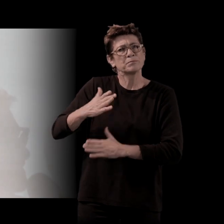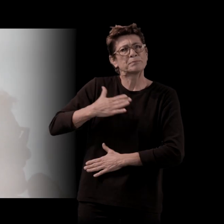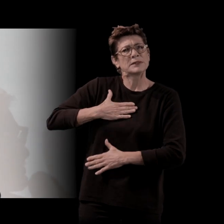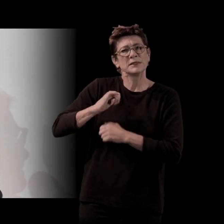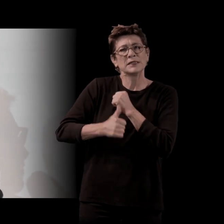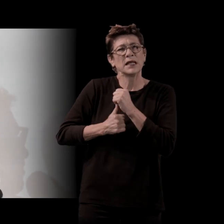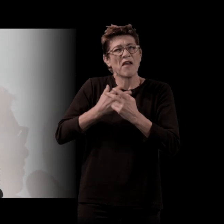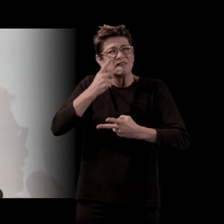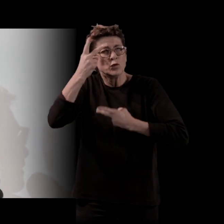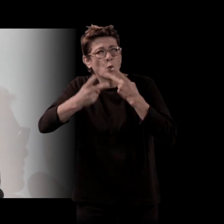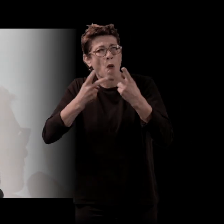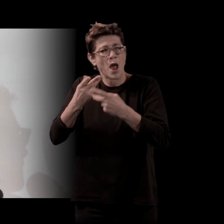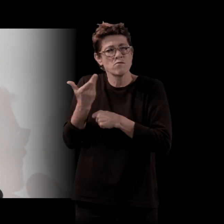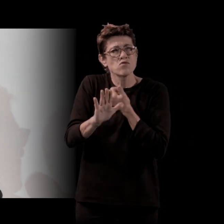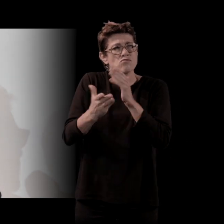très antérieur. C'est...